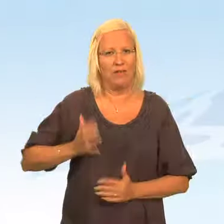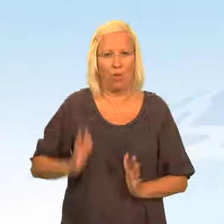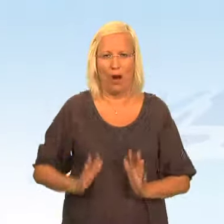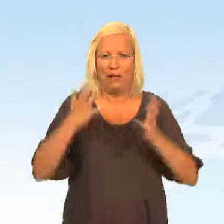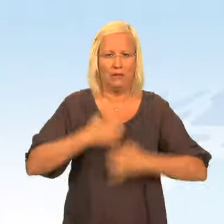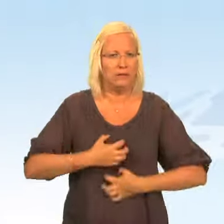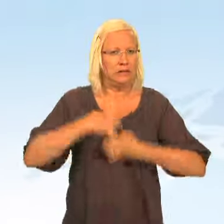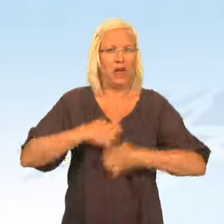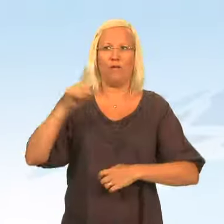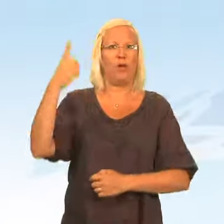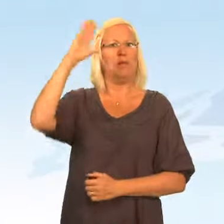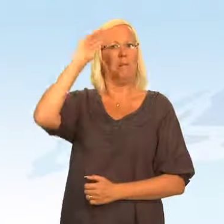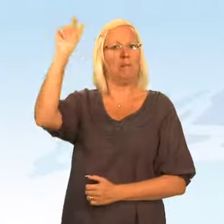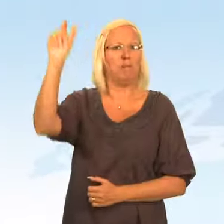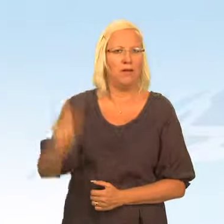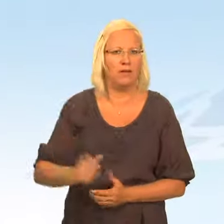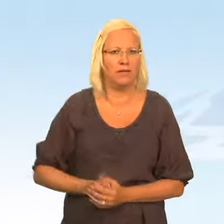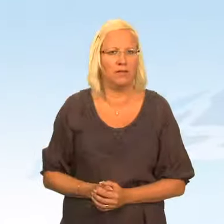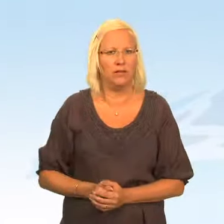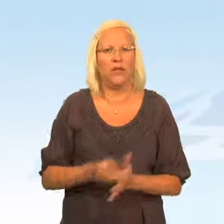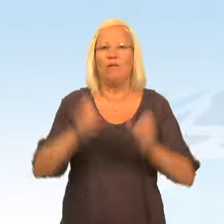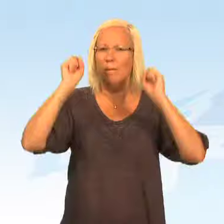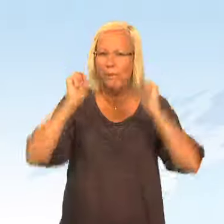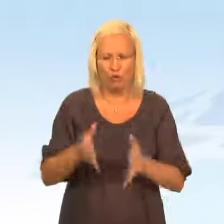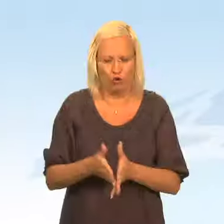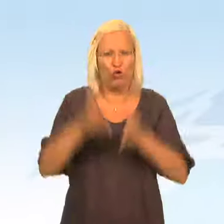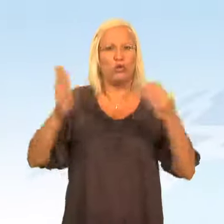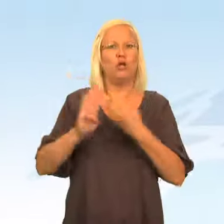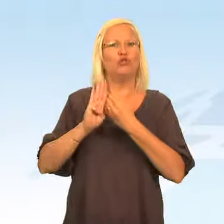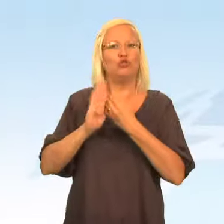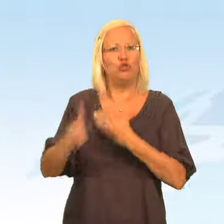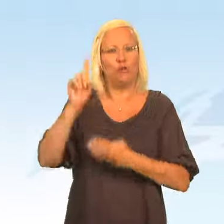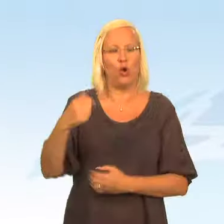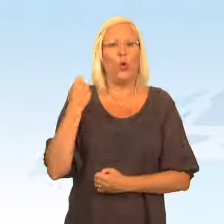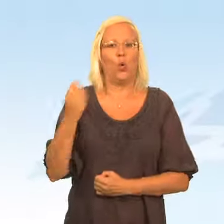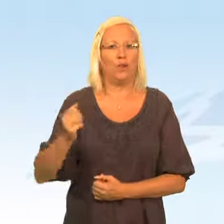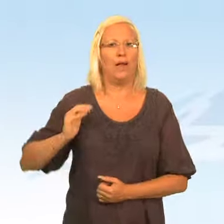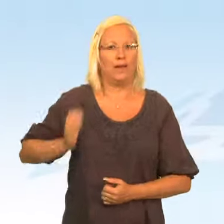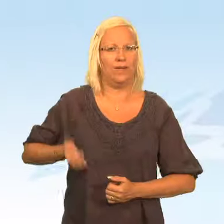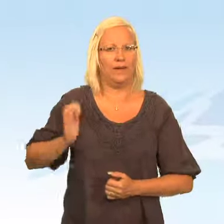Många kvinnor lever i skräck för en man. Därför måste skyddet för hotade kvinnor öka.